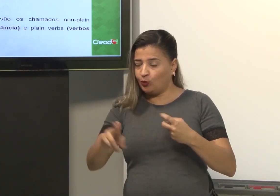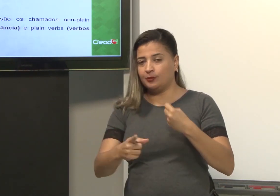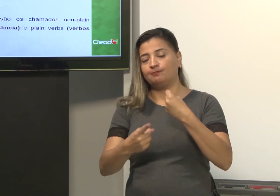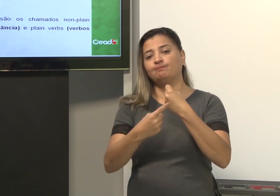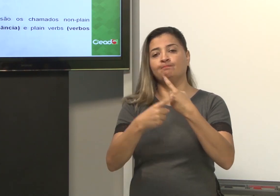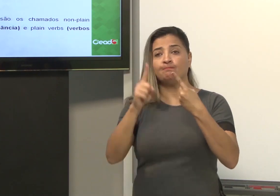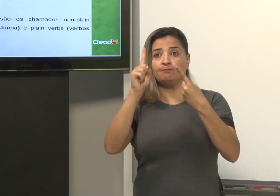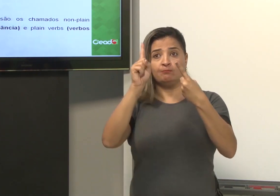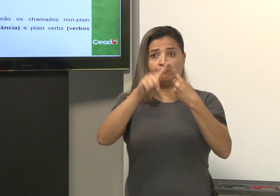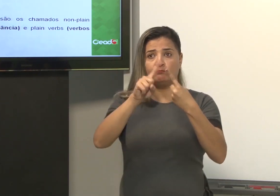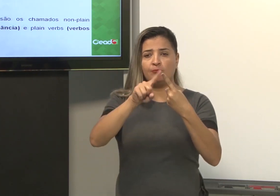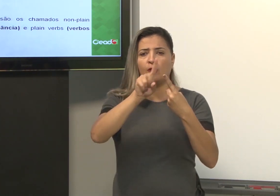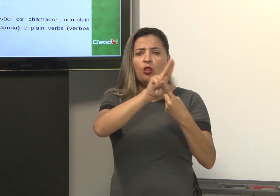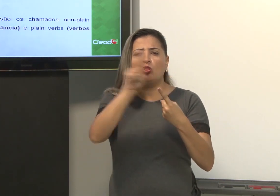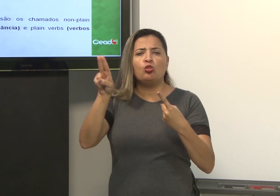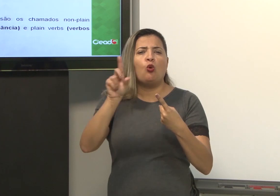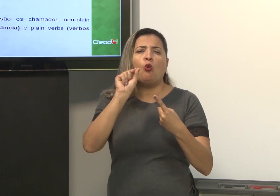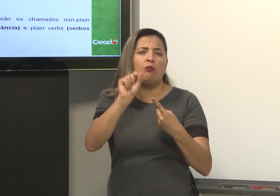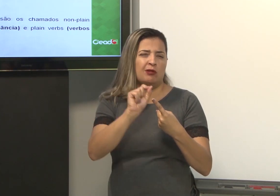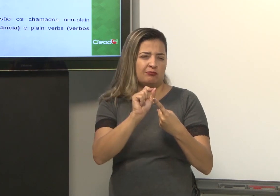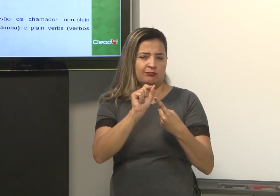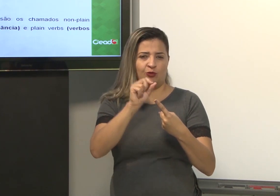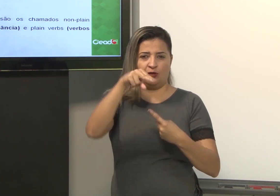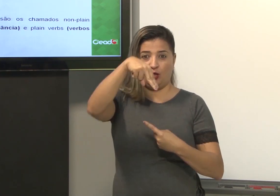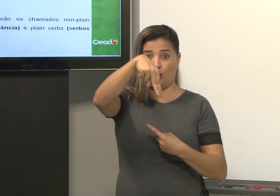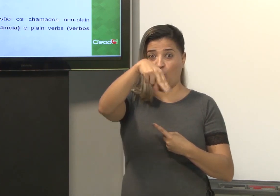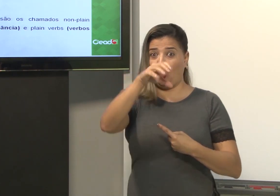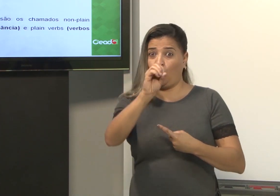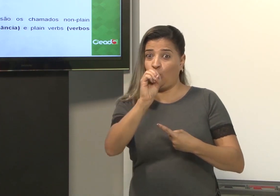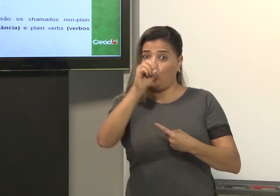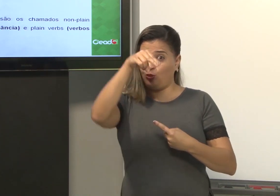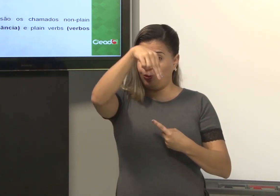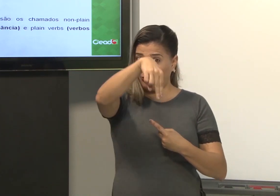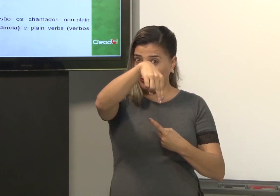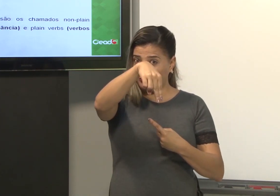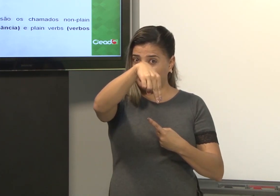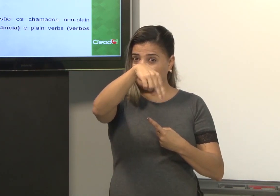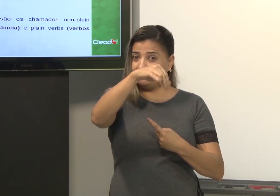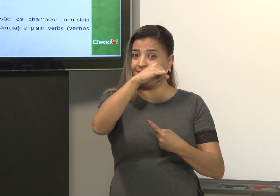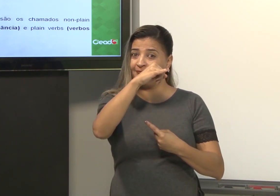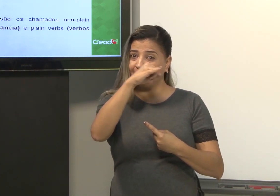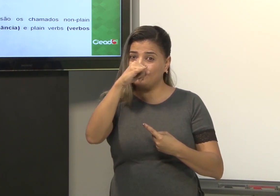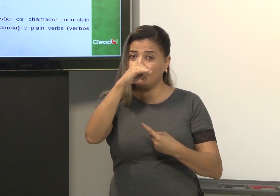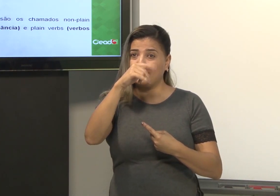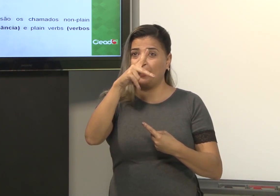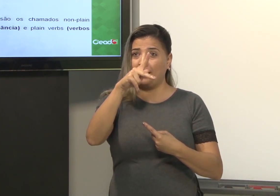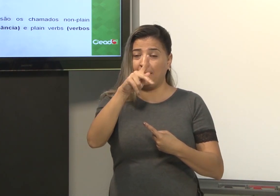vamos guardar esses nomes. O primeiro é non plain.